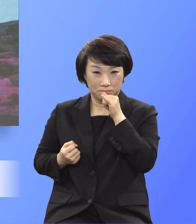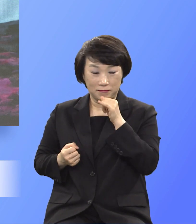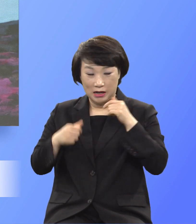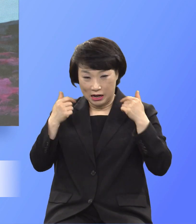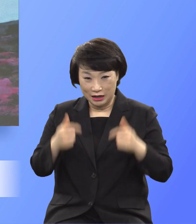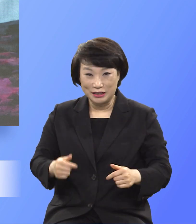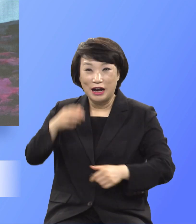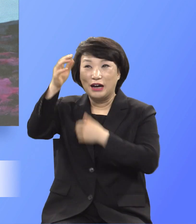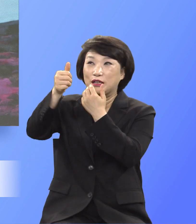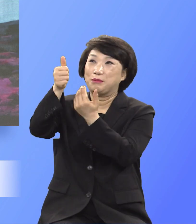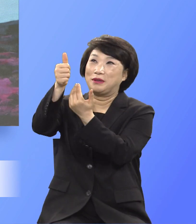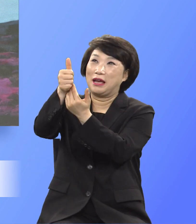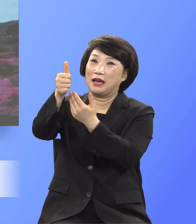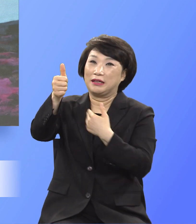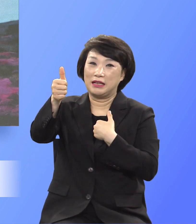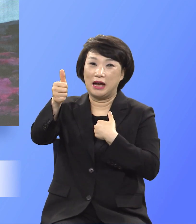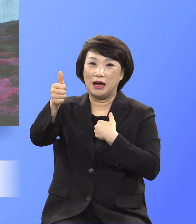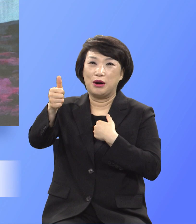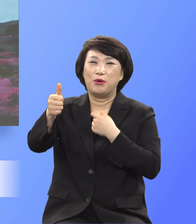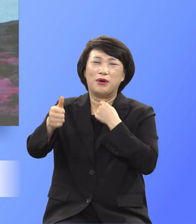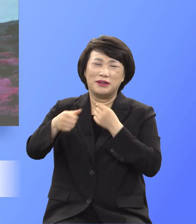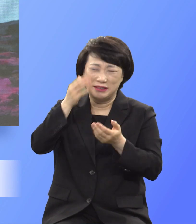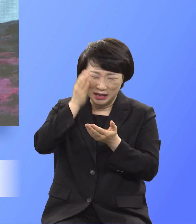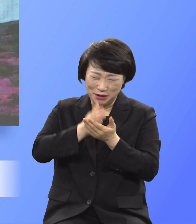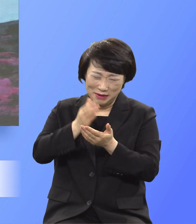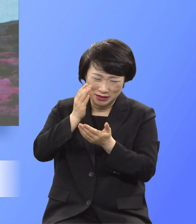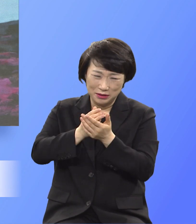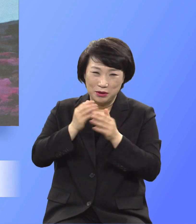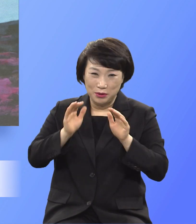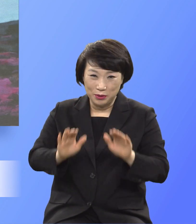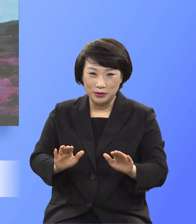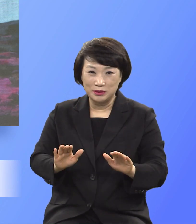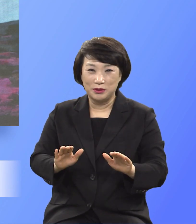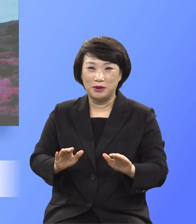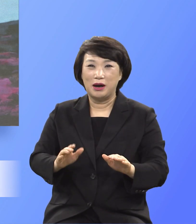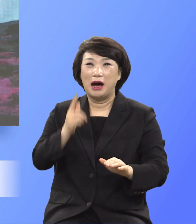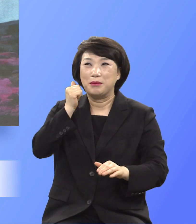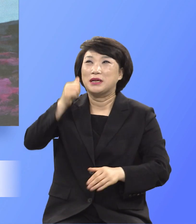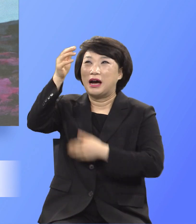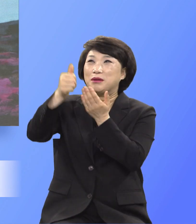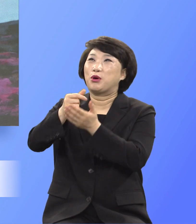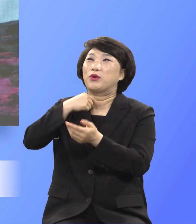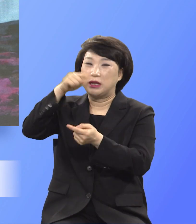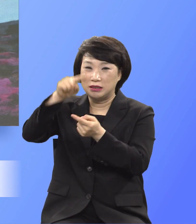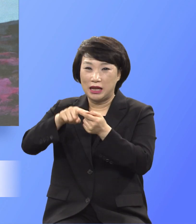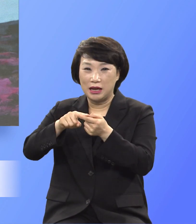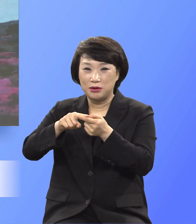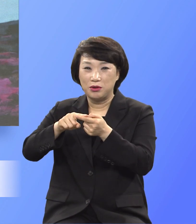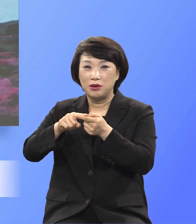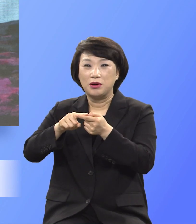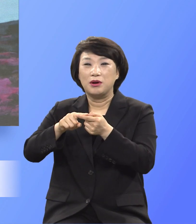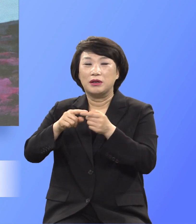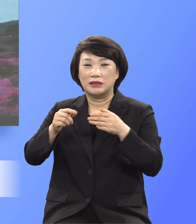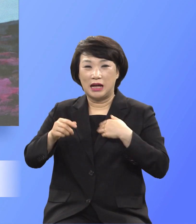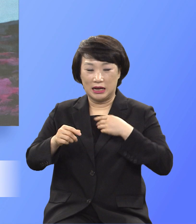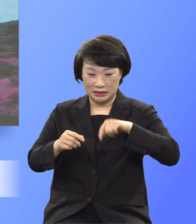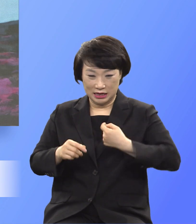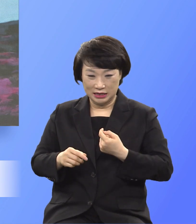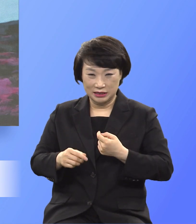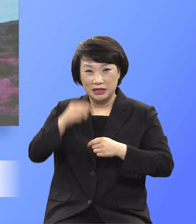하나님 앞에 내 원대로 마읍시고 오늘도 아버지의 원대로 나를 예배의